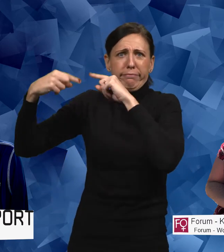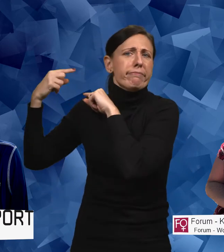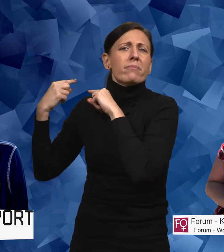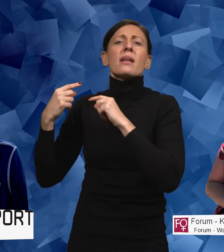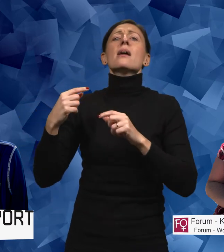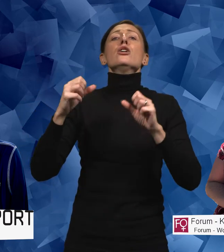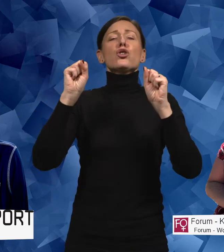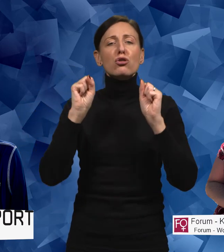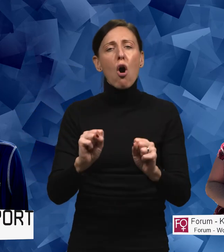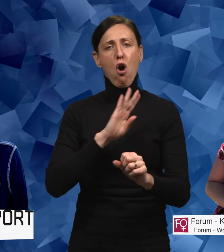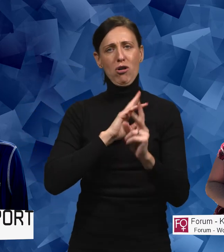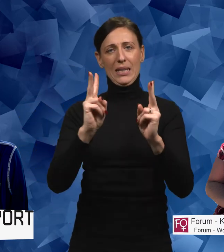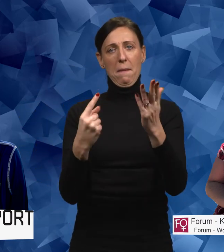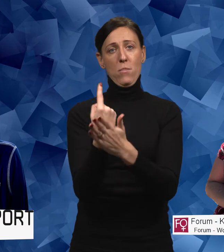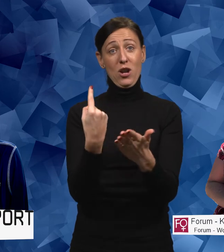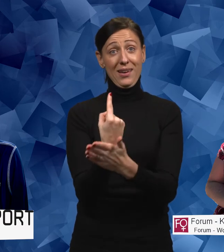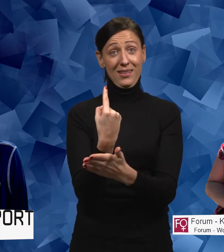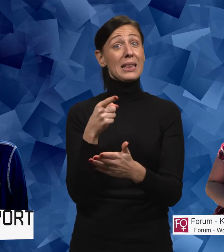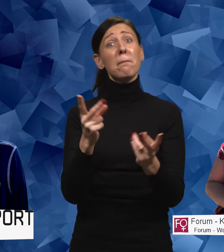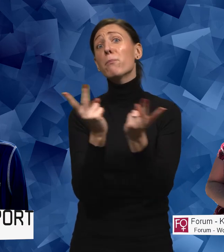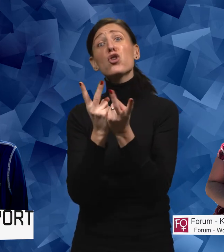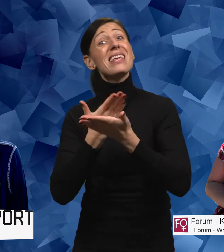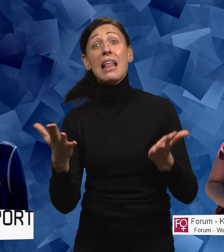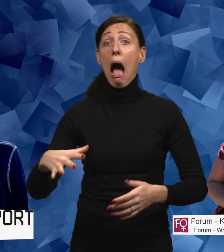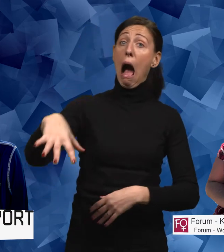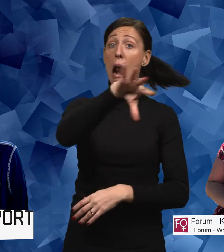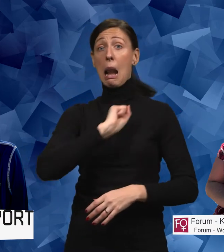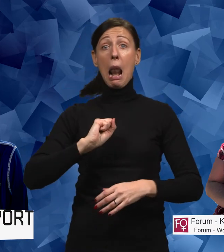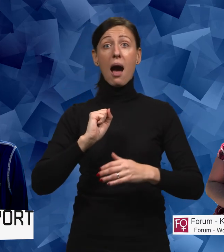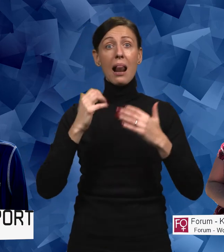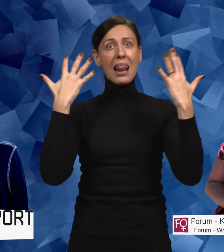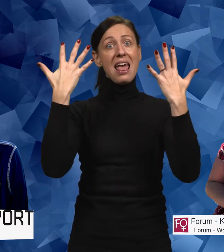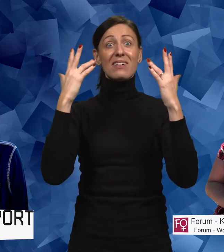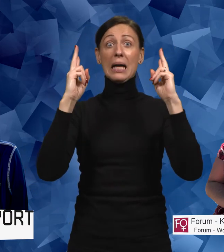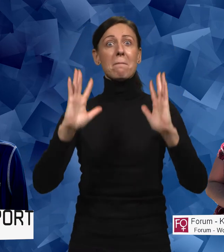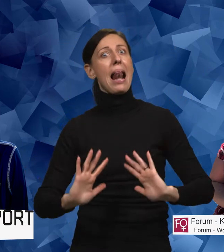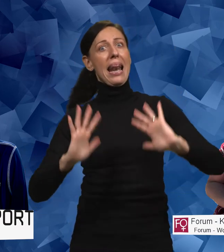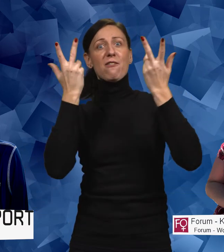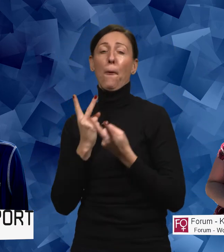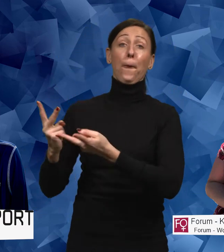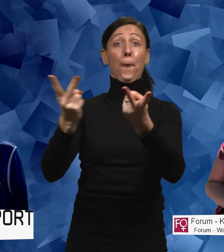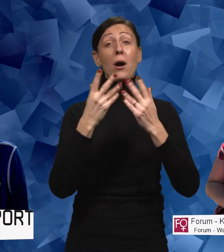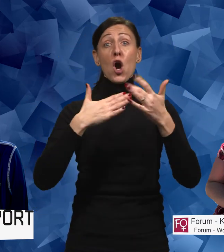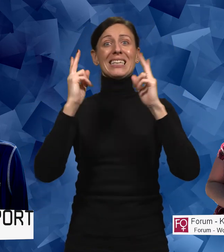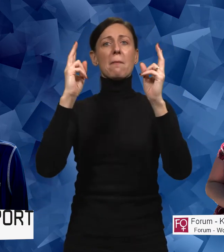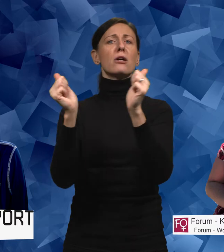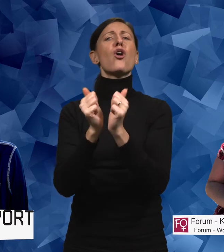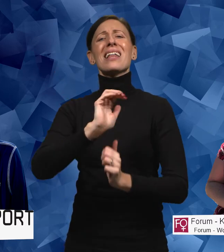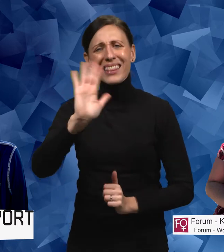etnicitet, ska ha samma möjligheter. Det betyder ju inte att alla kommer att leva samma liv eller kunna göra samma saker. Men vi ska